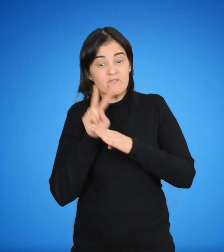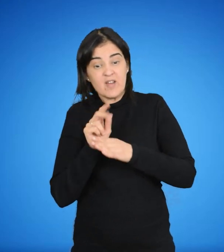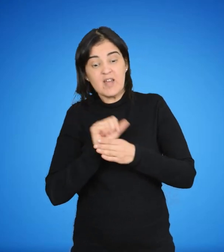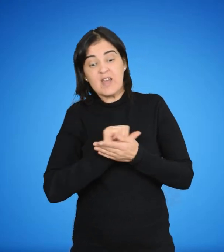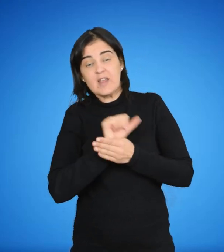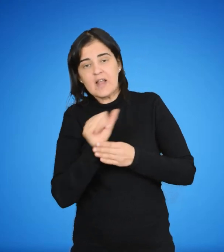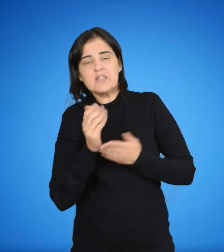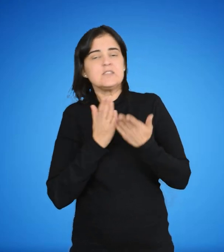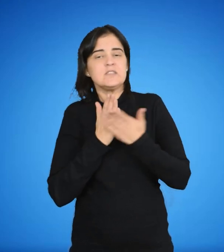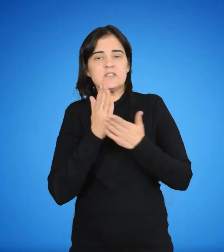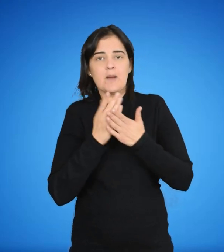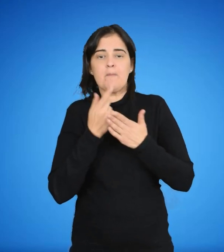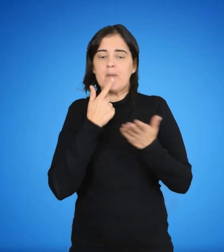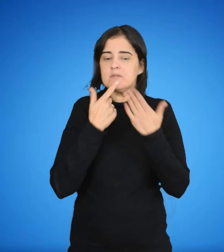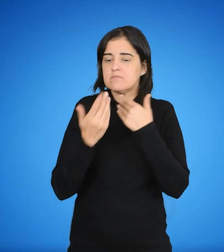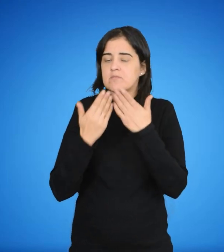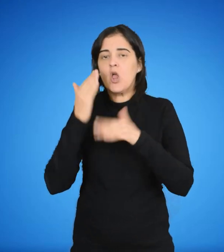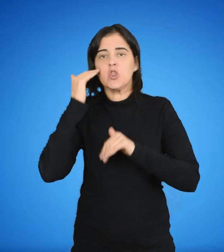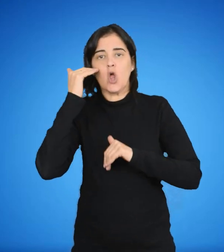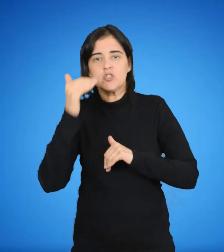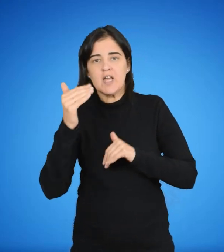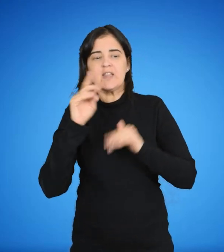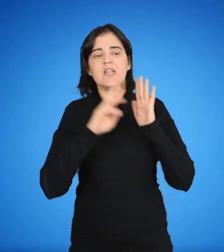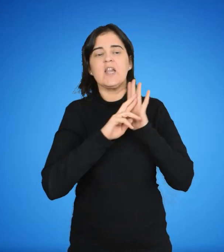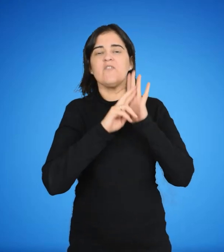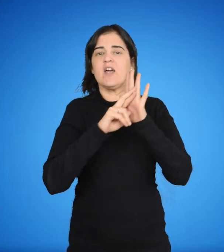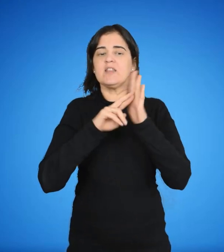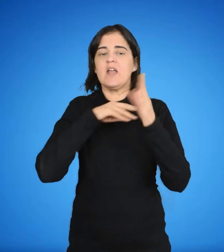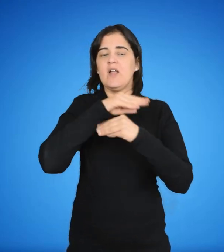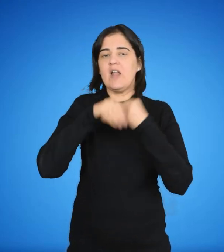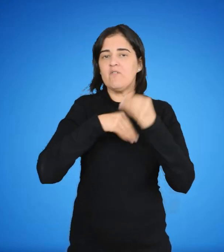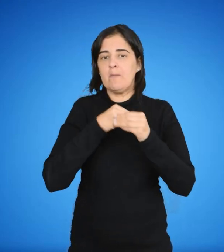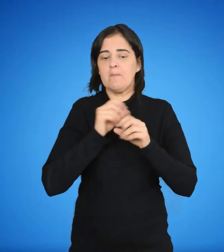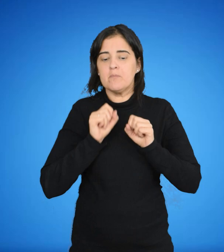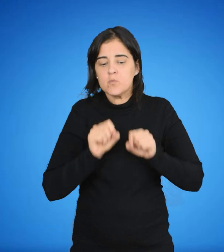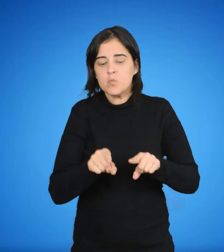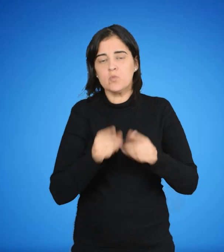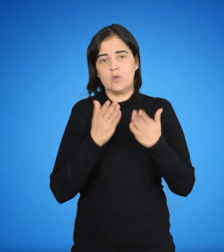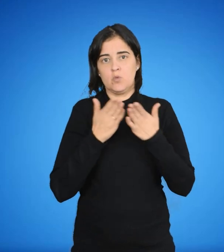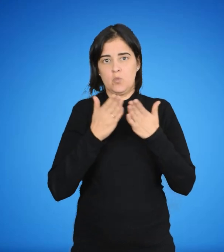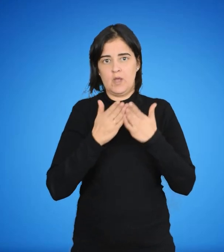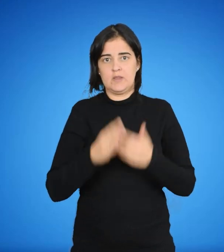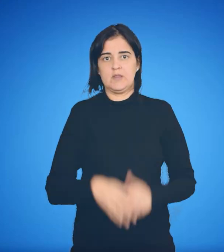diálogo permanente entre el equipo docente y los referentes familiares del estudiante. ¡Gracias!